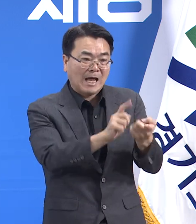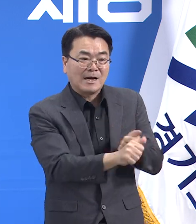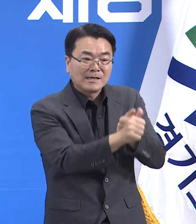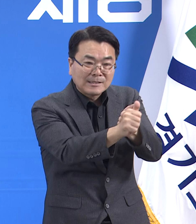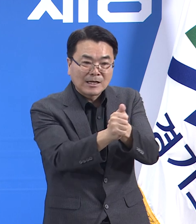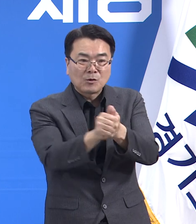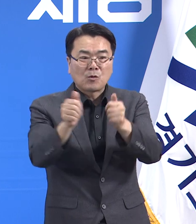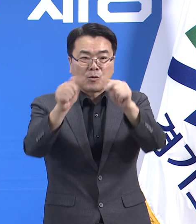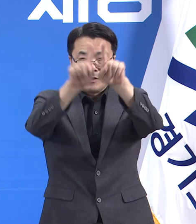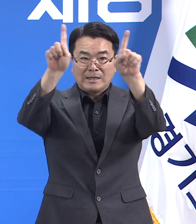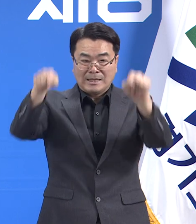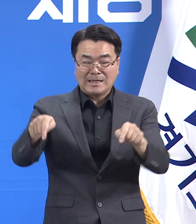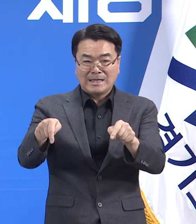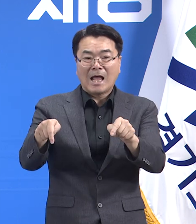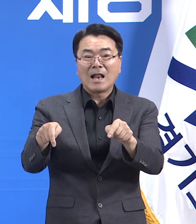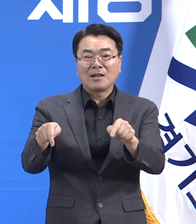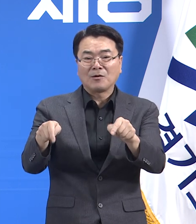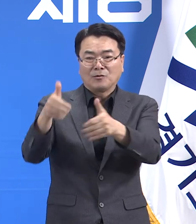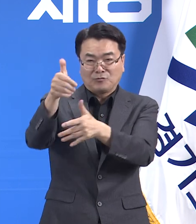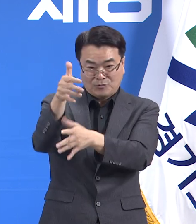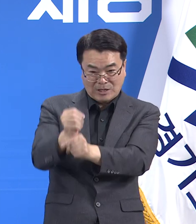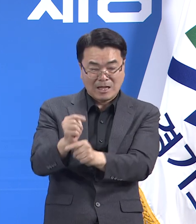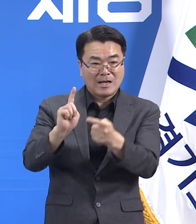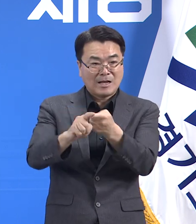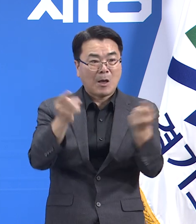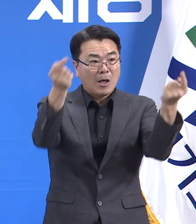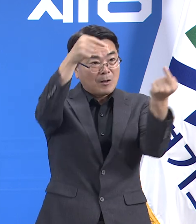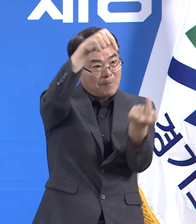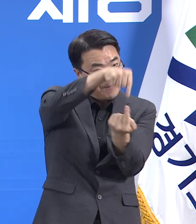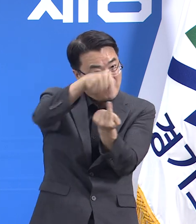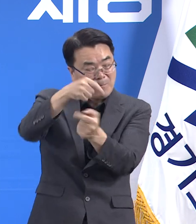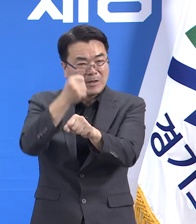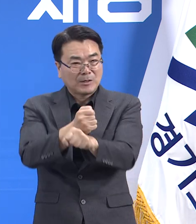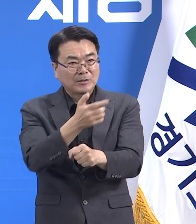8시부터 다음 날 오후 6시까지 예약이 가능합니다.